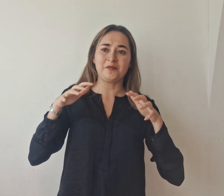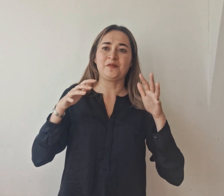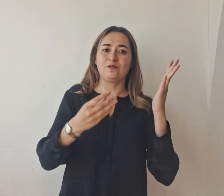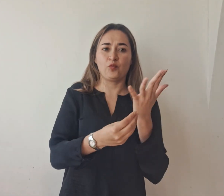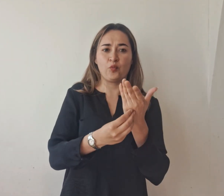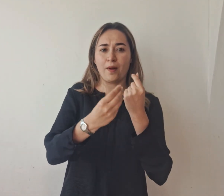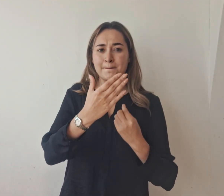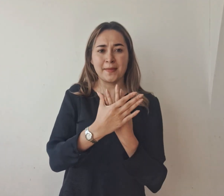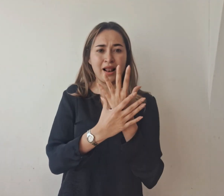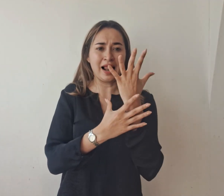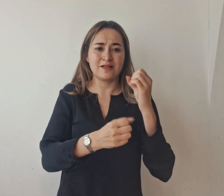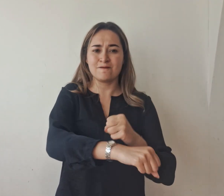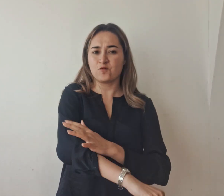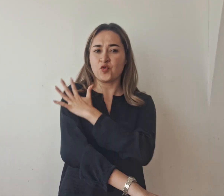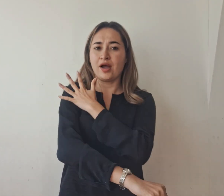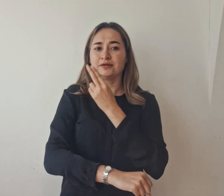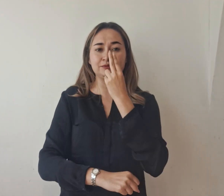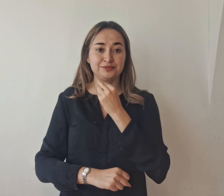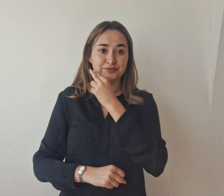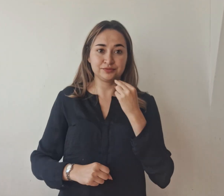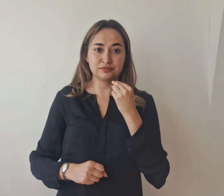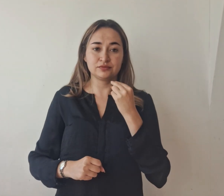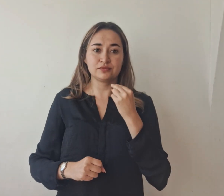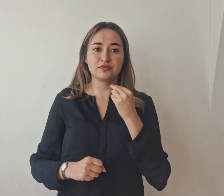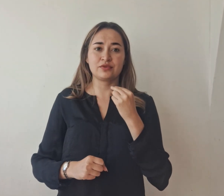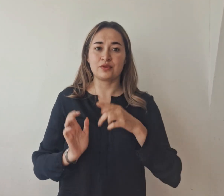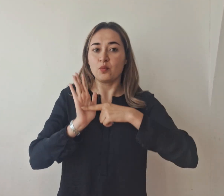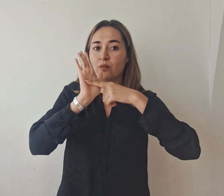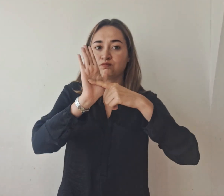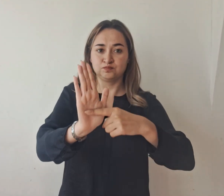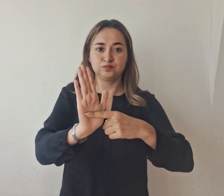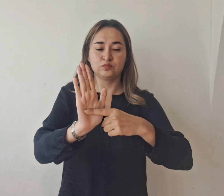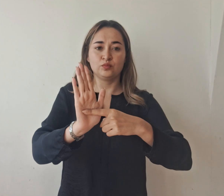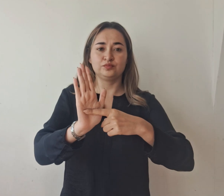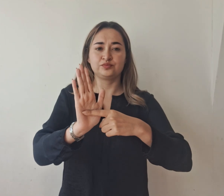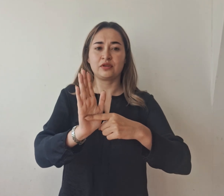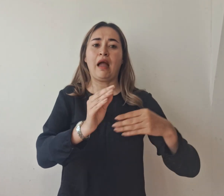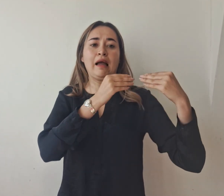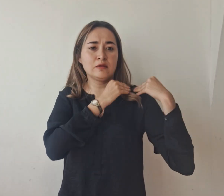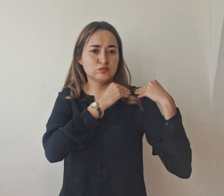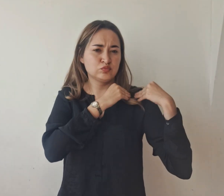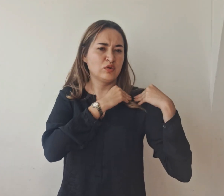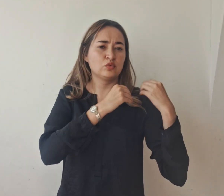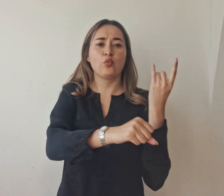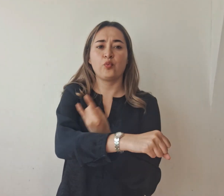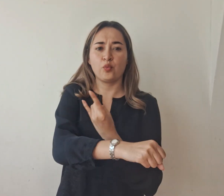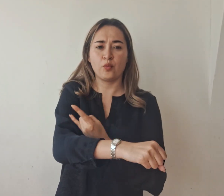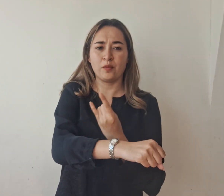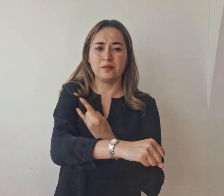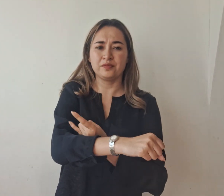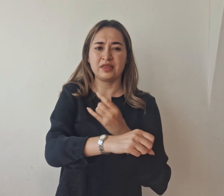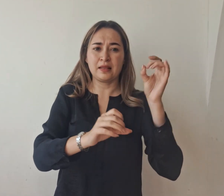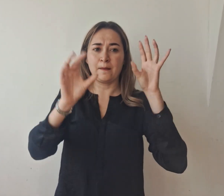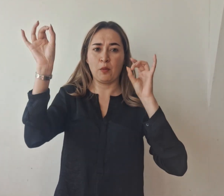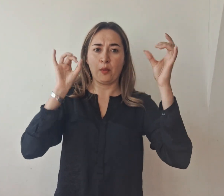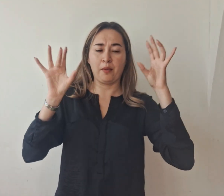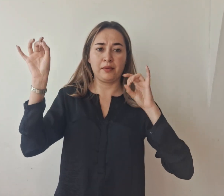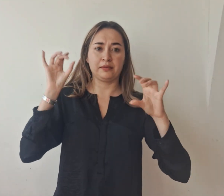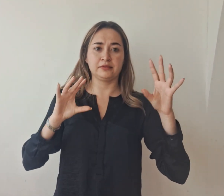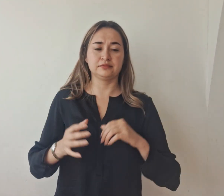emotividad y compromiso con la promoción de alternativas responsables al uso de la pólvora. Este